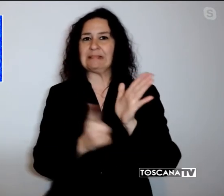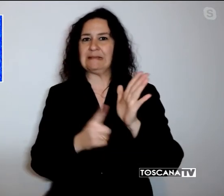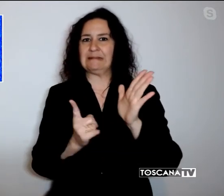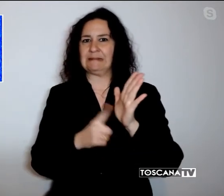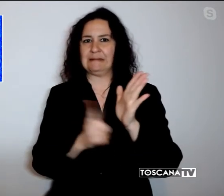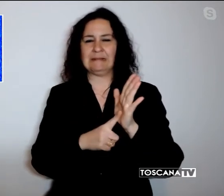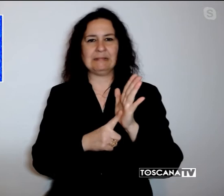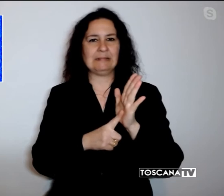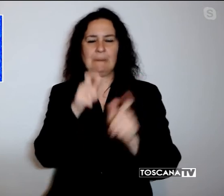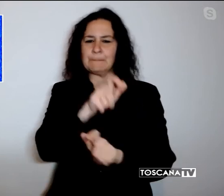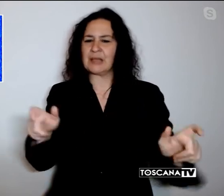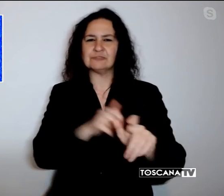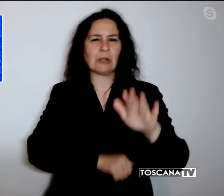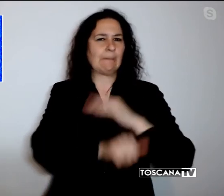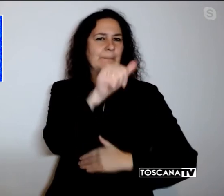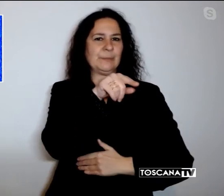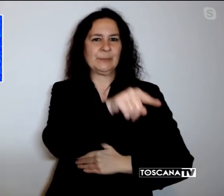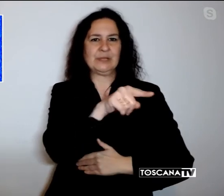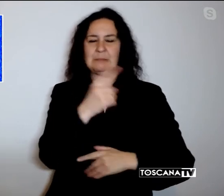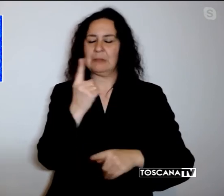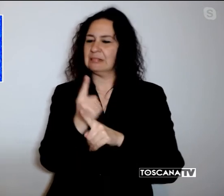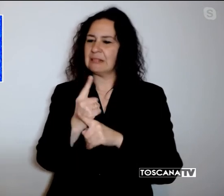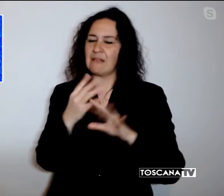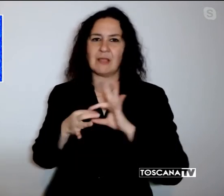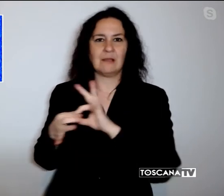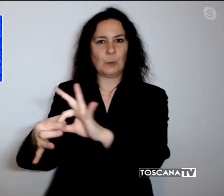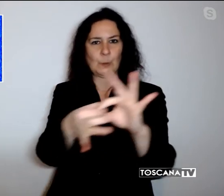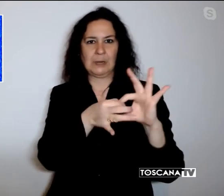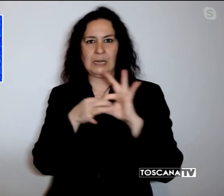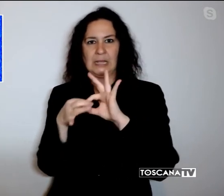sempre nel segno della fratellanza e della pace.